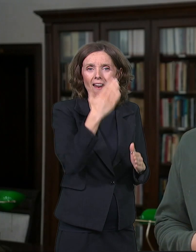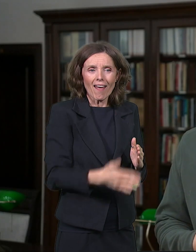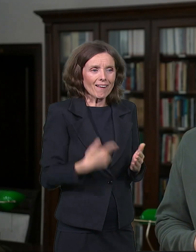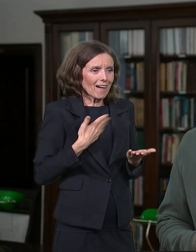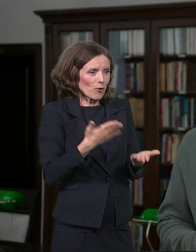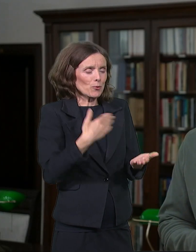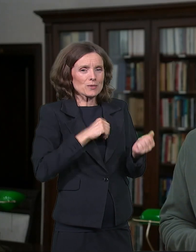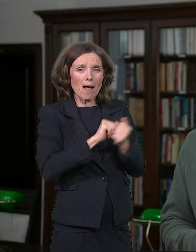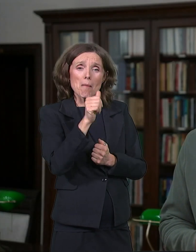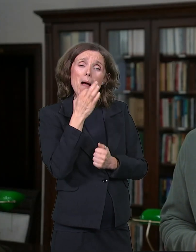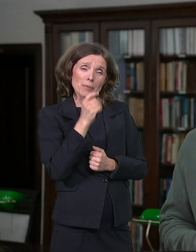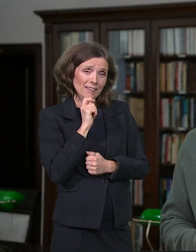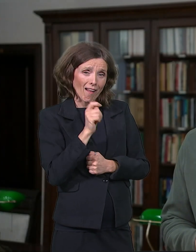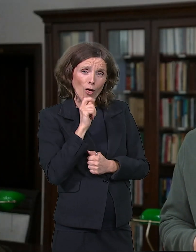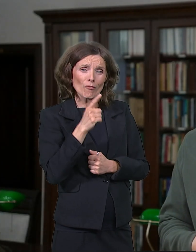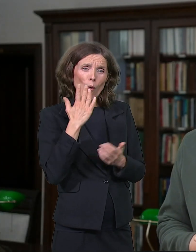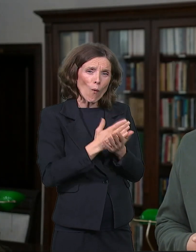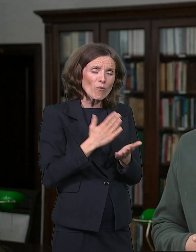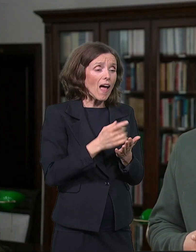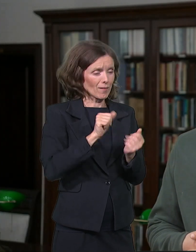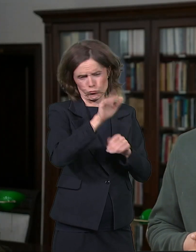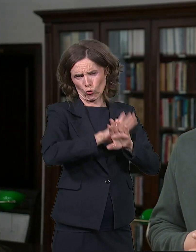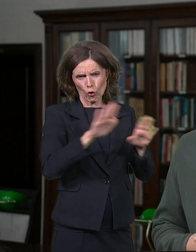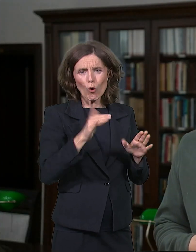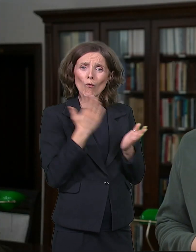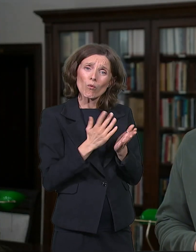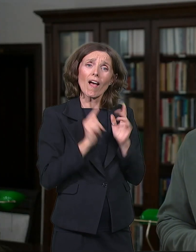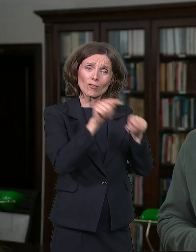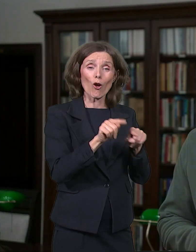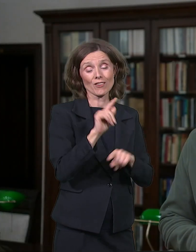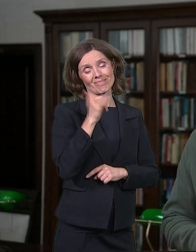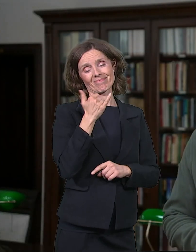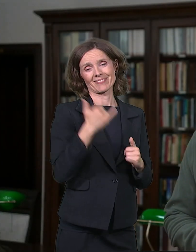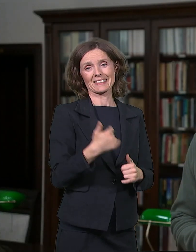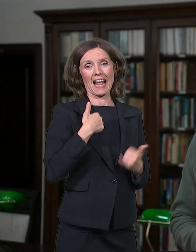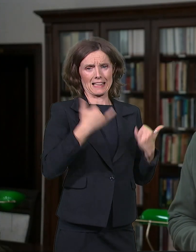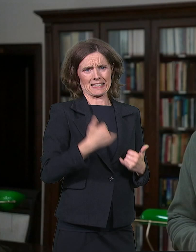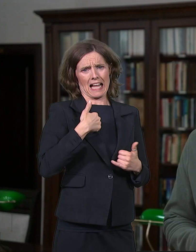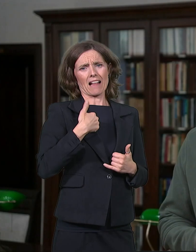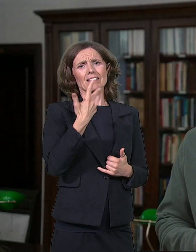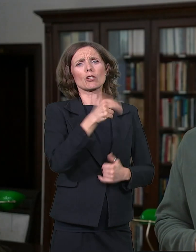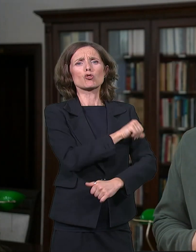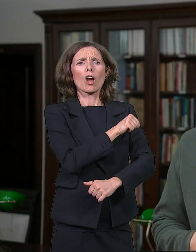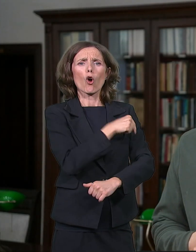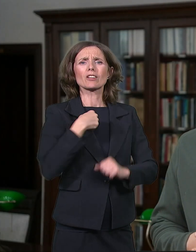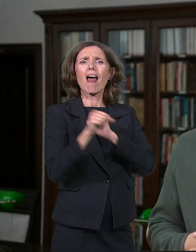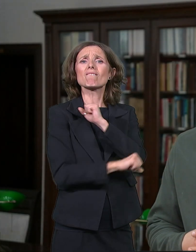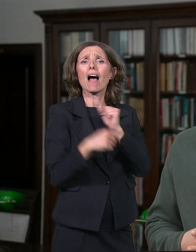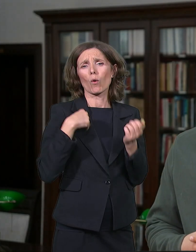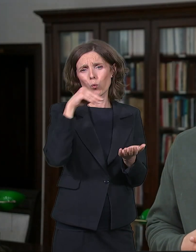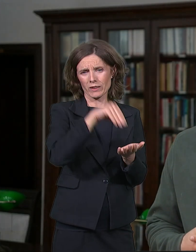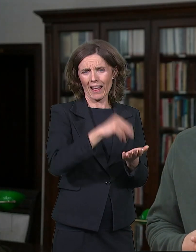I vraćaš, da redimo dolaziš i Da, da, dolazim. Sad sam, naravno, treća godina na fakultetu u Beogradu,